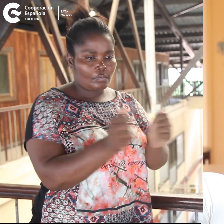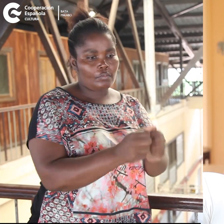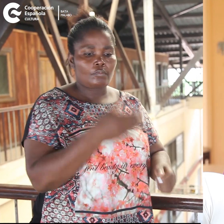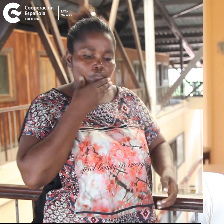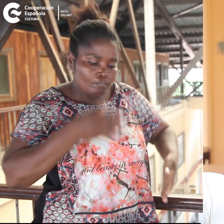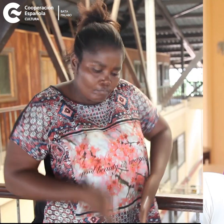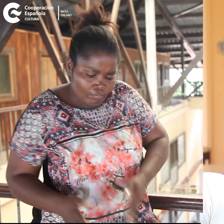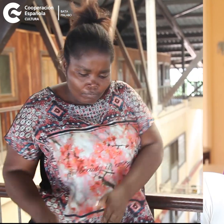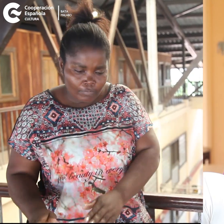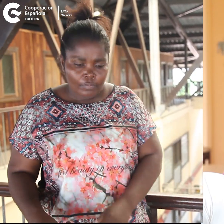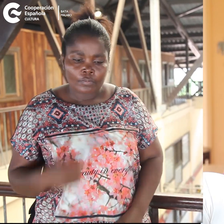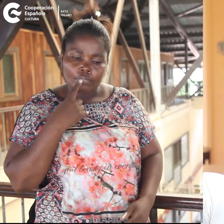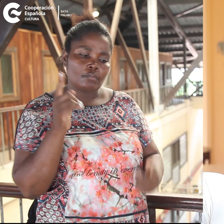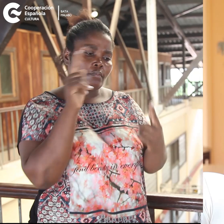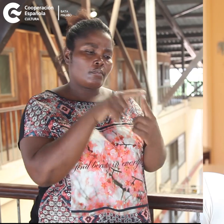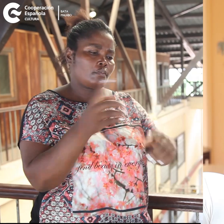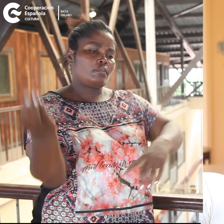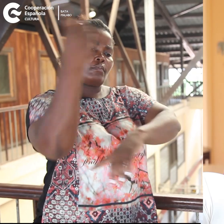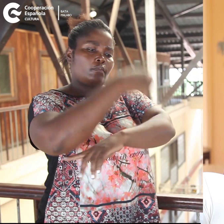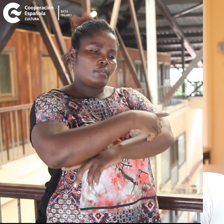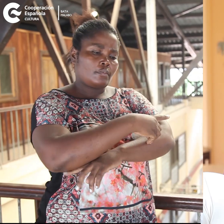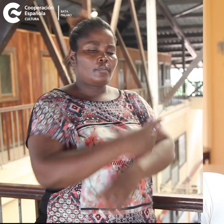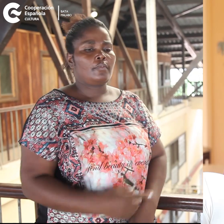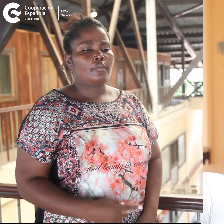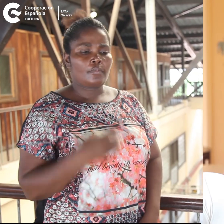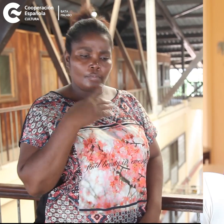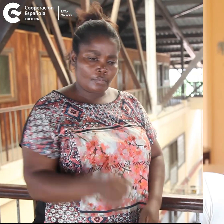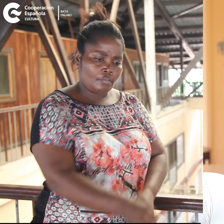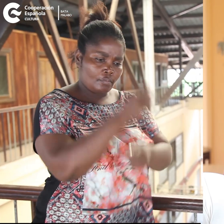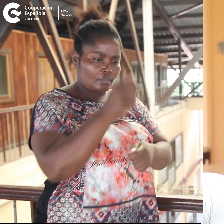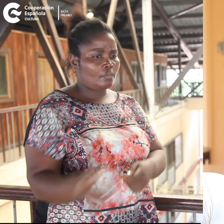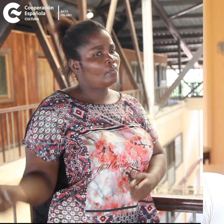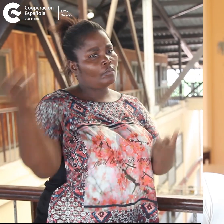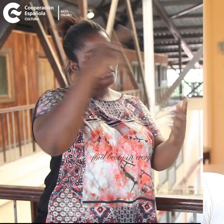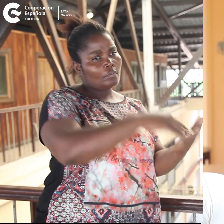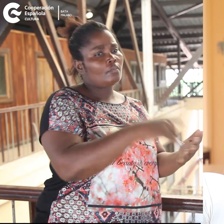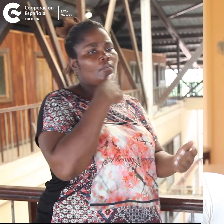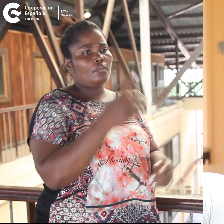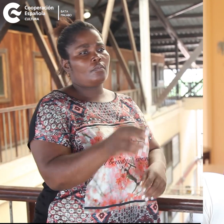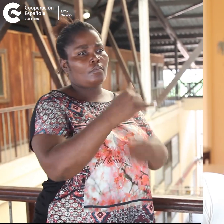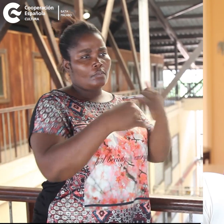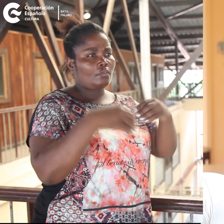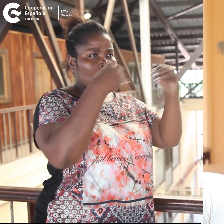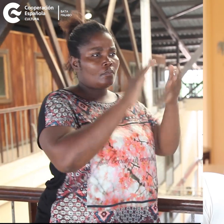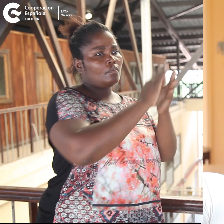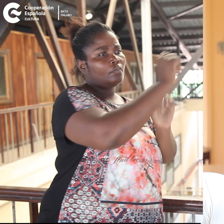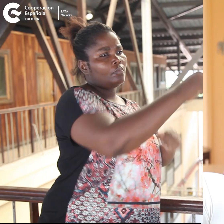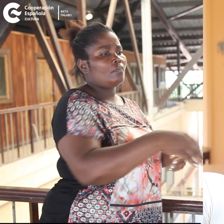sus hijos. Y a partir de ese día, el pescador no volvió a ir a los pueblos a vender sus pescados.